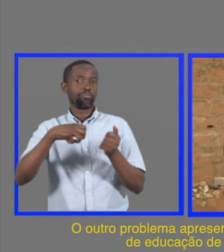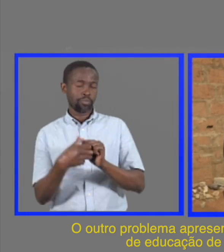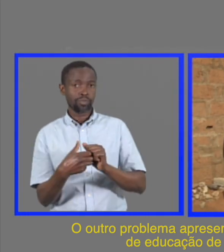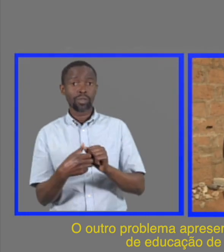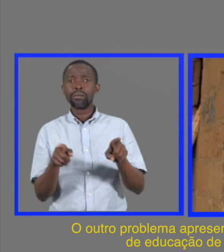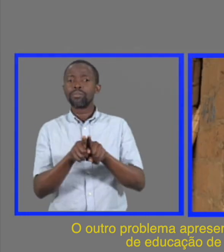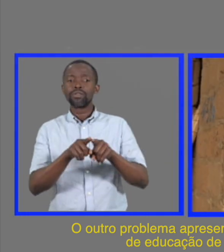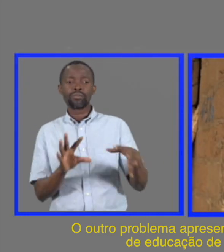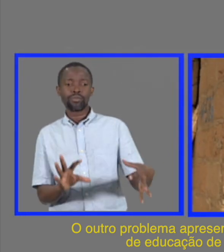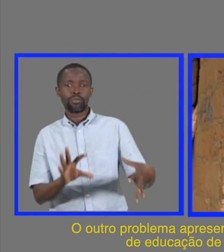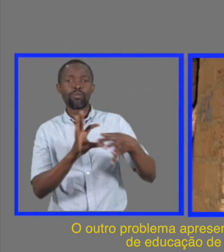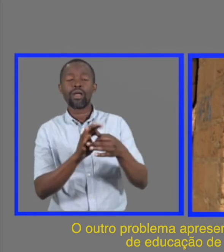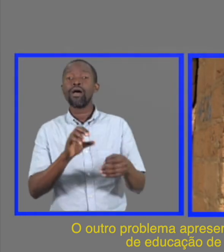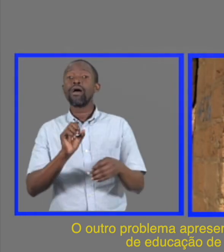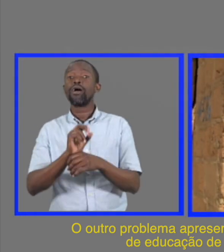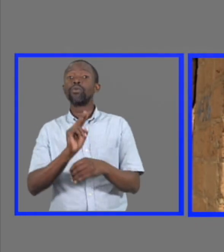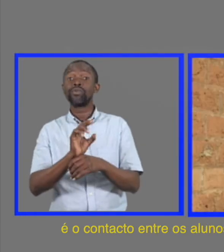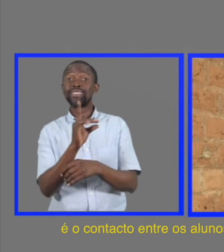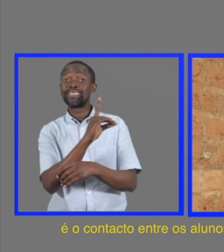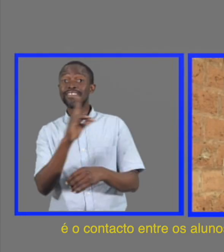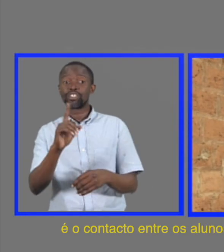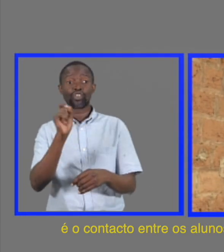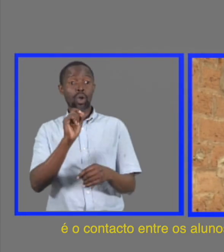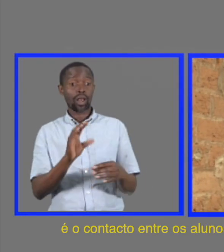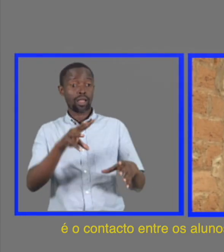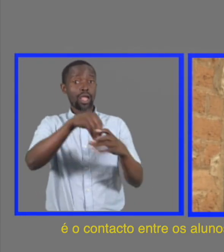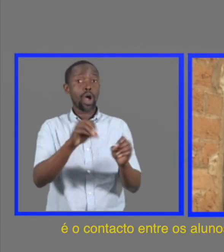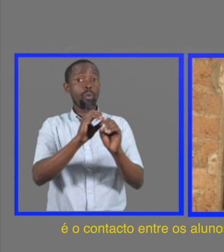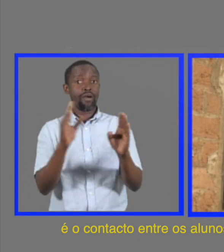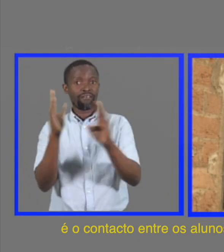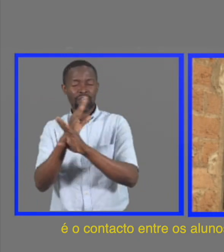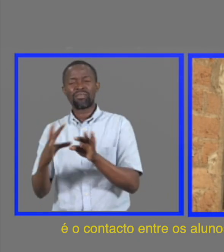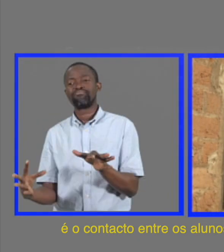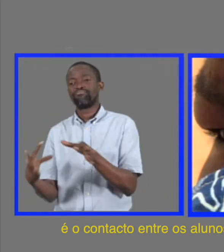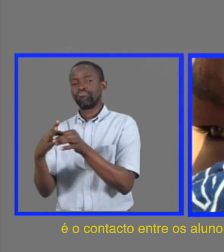educação de alunos com deficiência é o contato entre os alunos dentro e fora do recinto escolar.